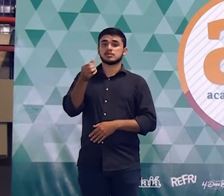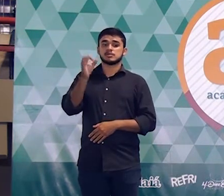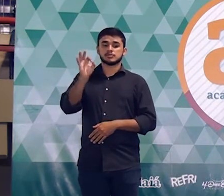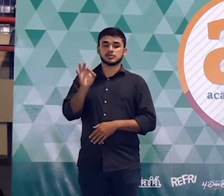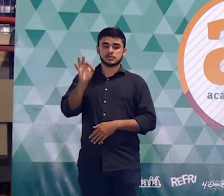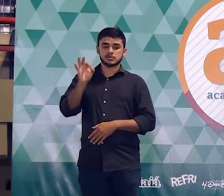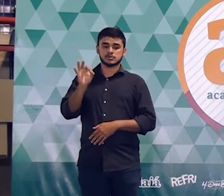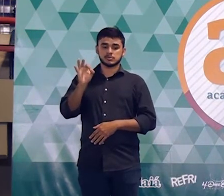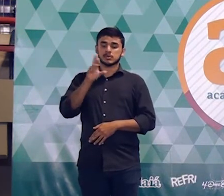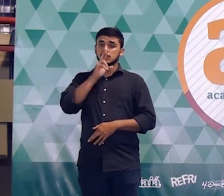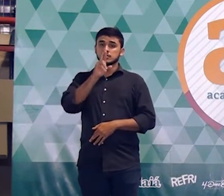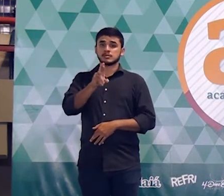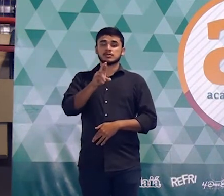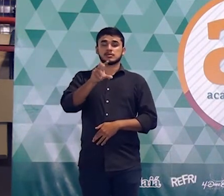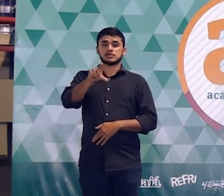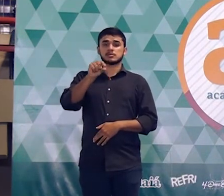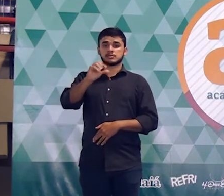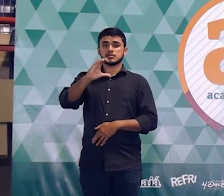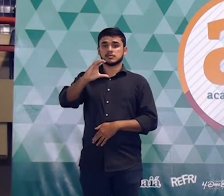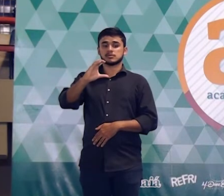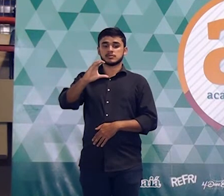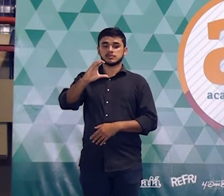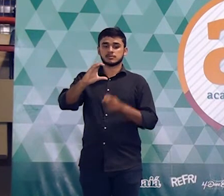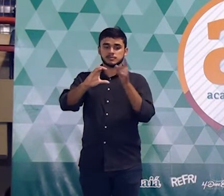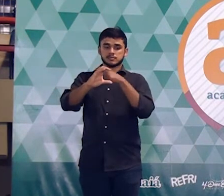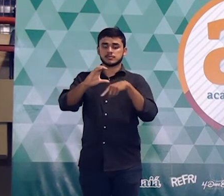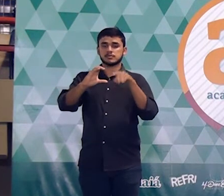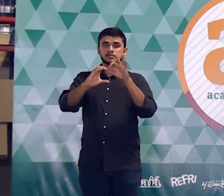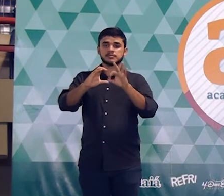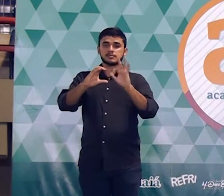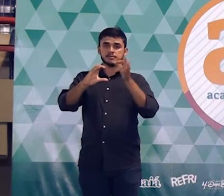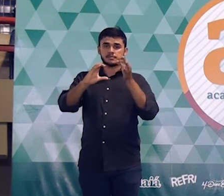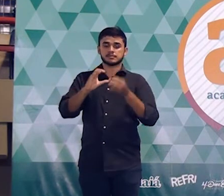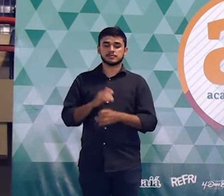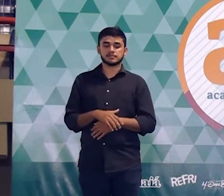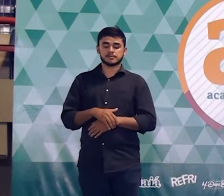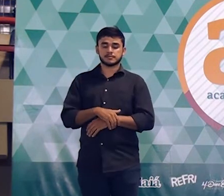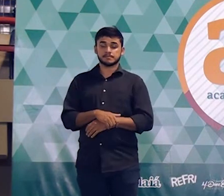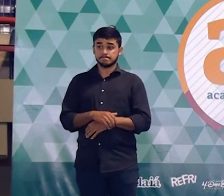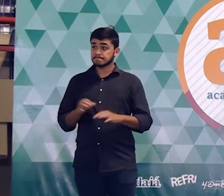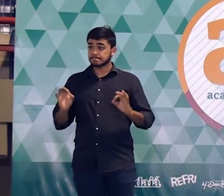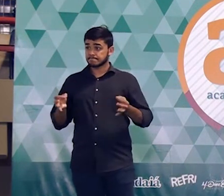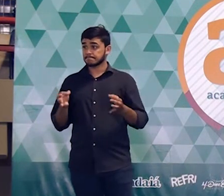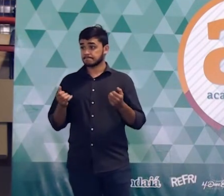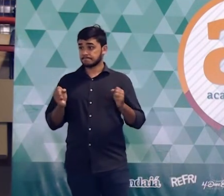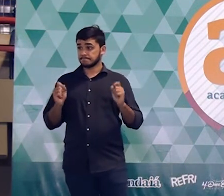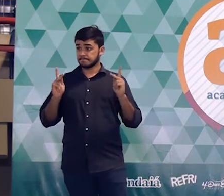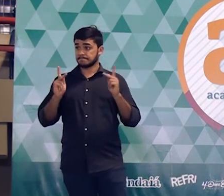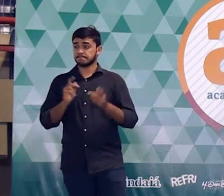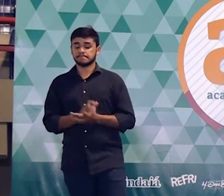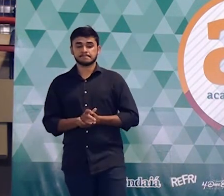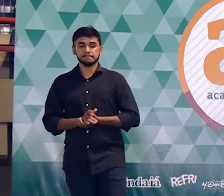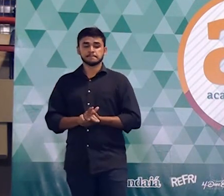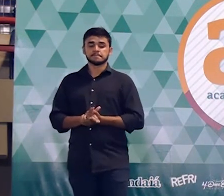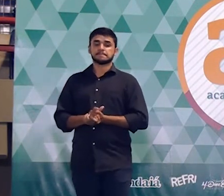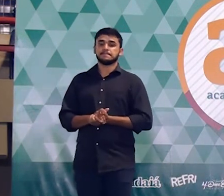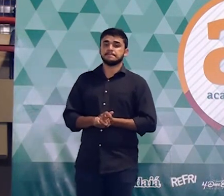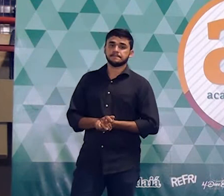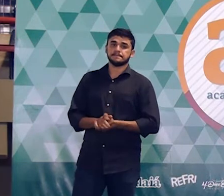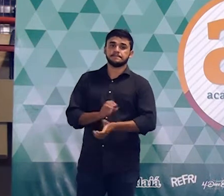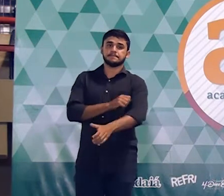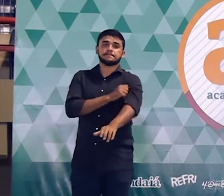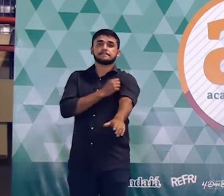Letra C. Perdemos 36%. Essa é a resposta da questão. Tranquilo essa? Essa foi mais simples, né?